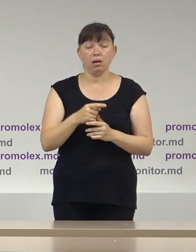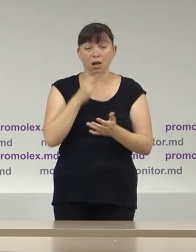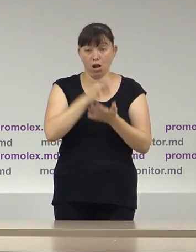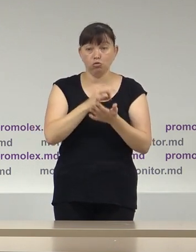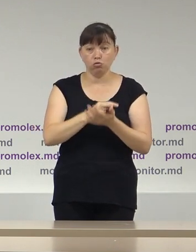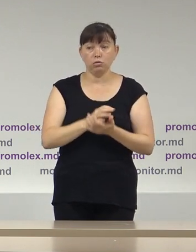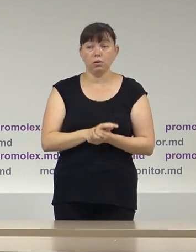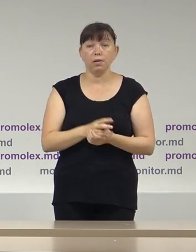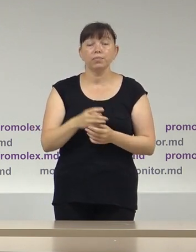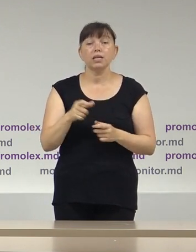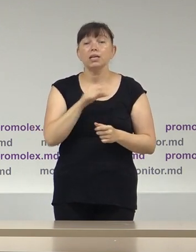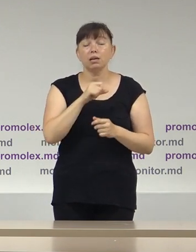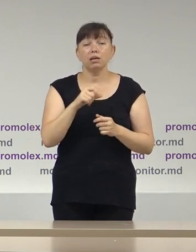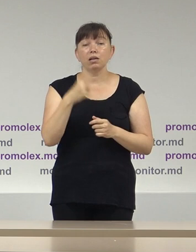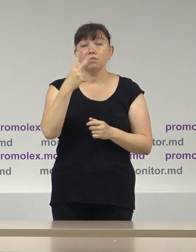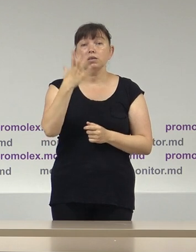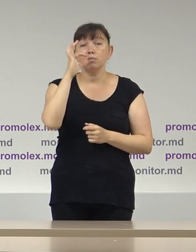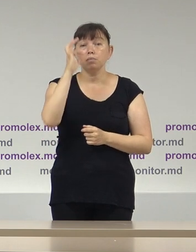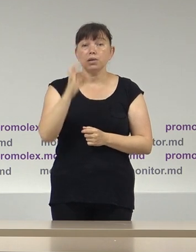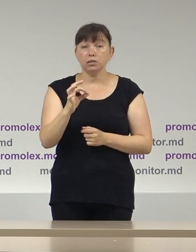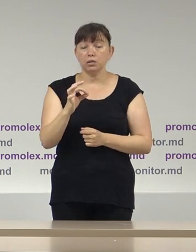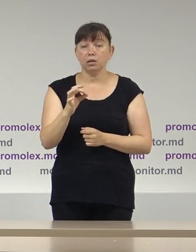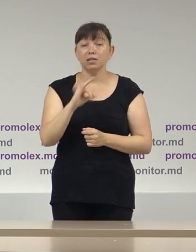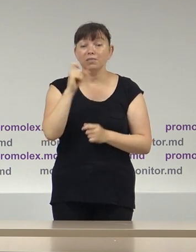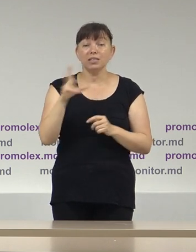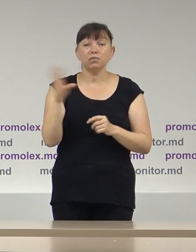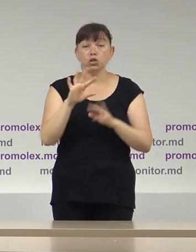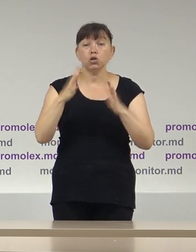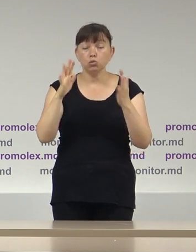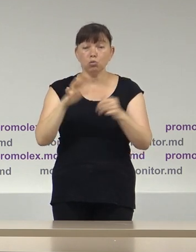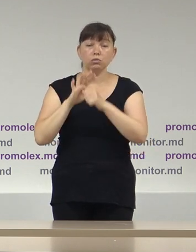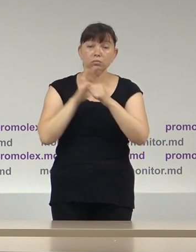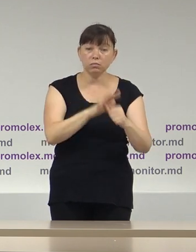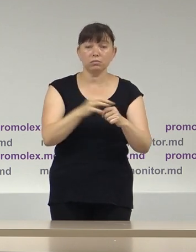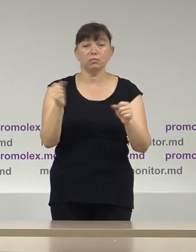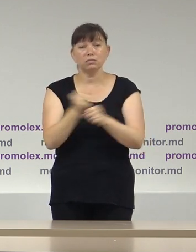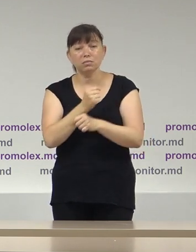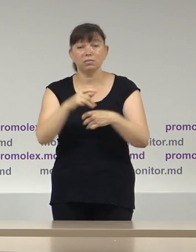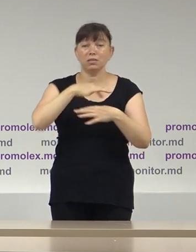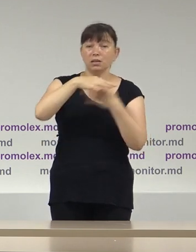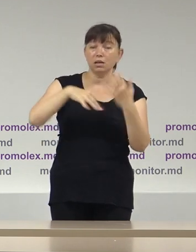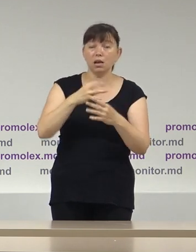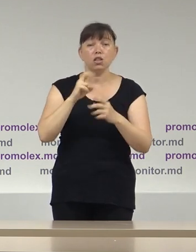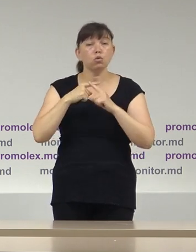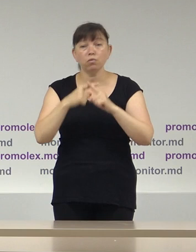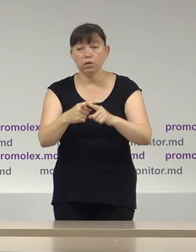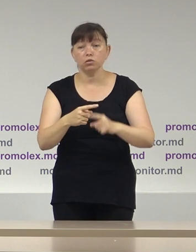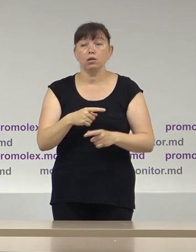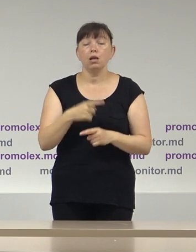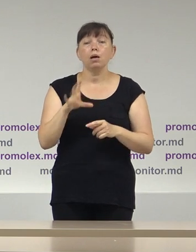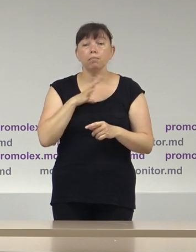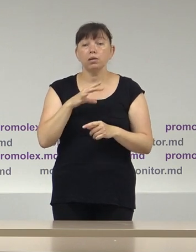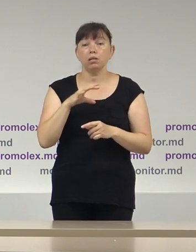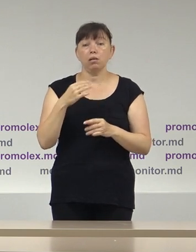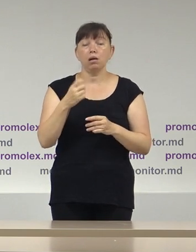raportare, adică cel puțin 25% din cazurile de discurs de ură sau alte forme intolerante de exprimare au fost